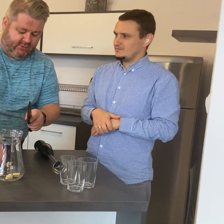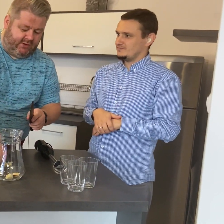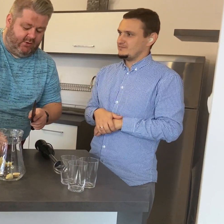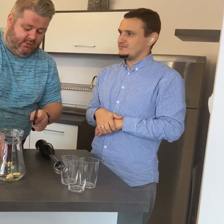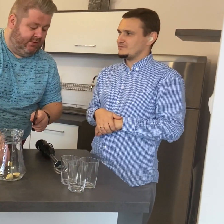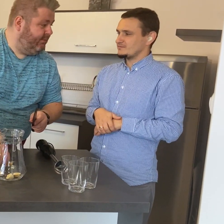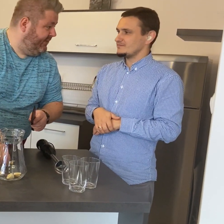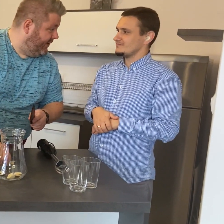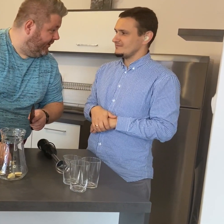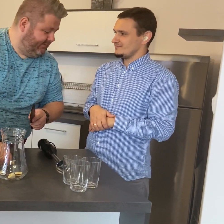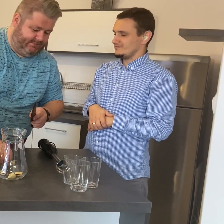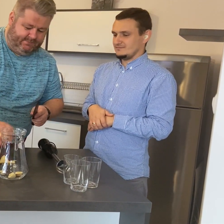tego blendera.